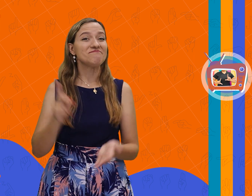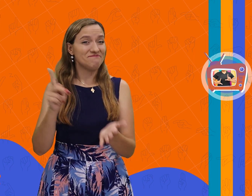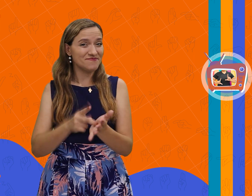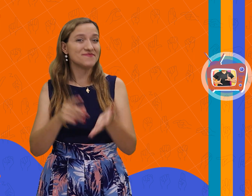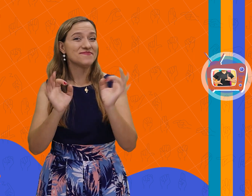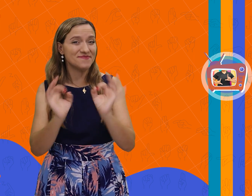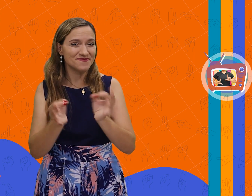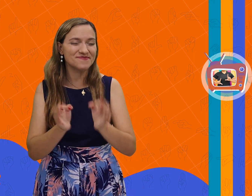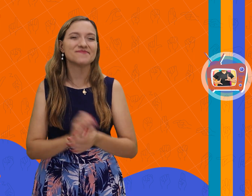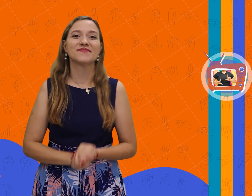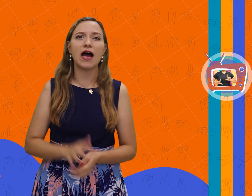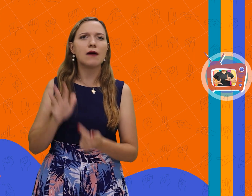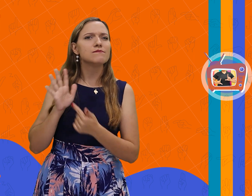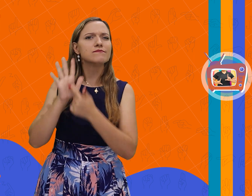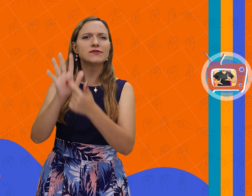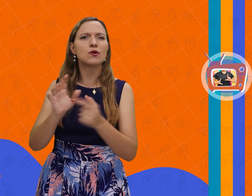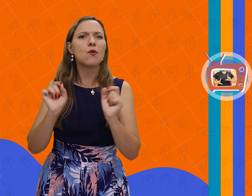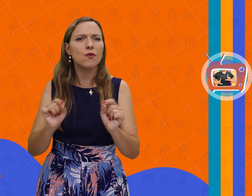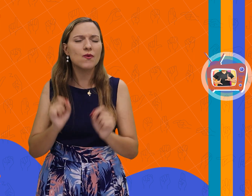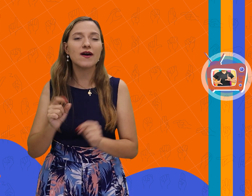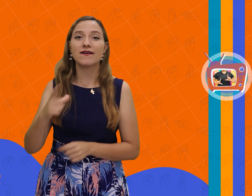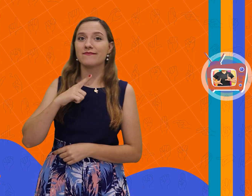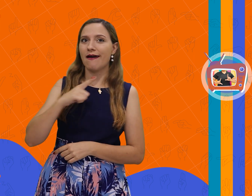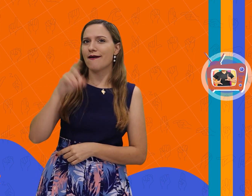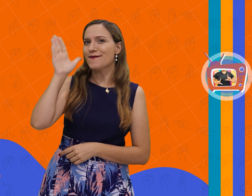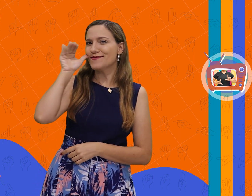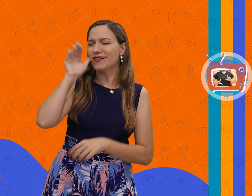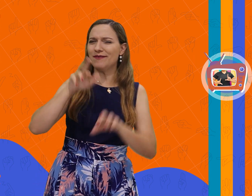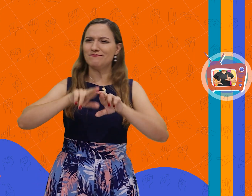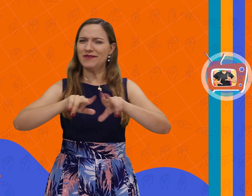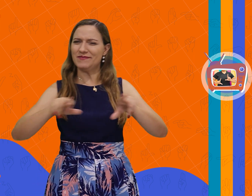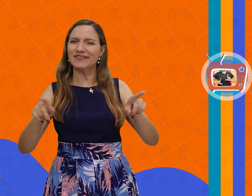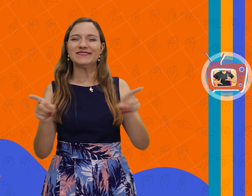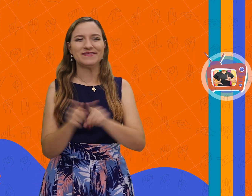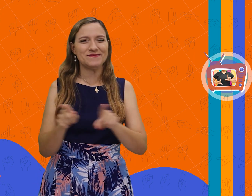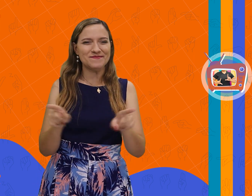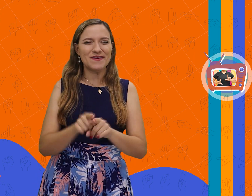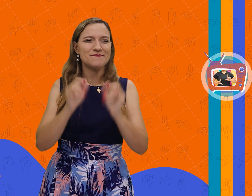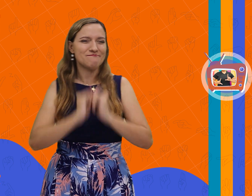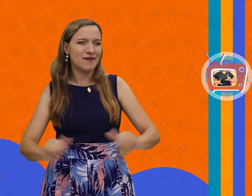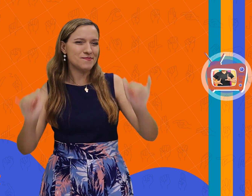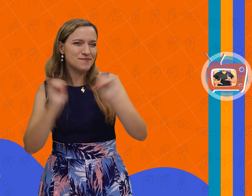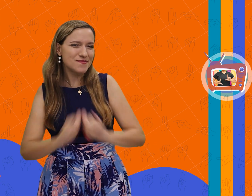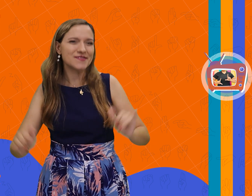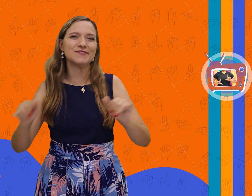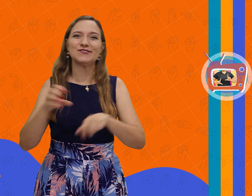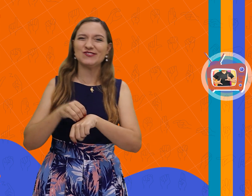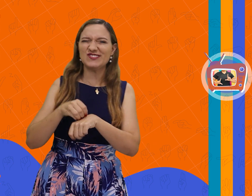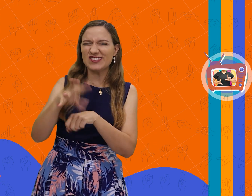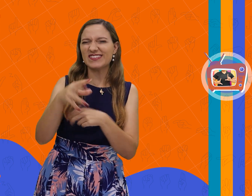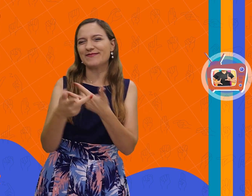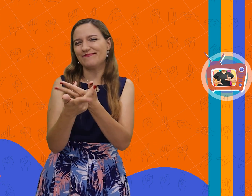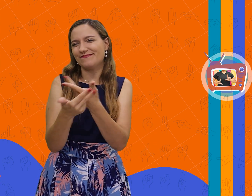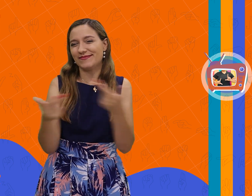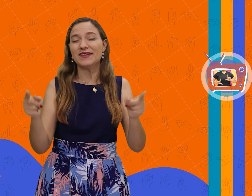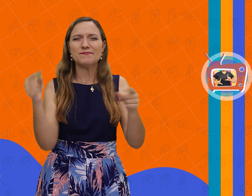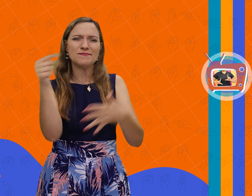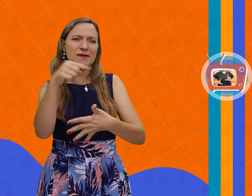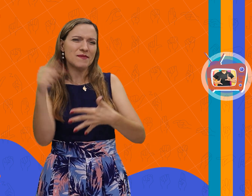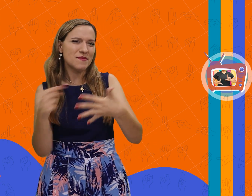Sim, nesse quadro iremos apresentar várias curiosidades, notícias, dicas